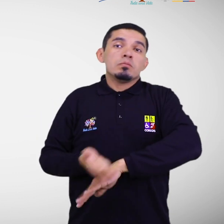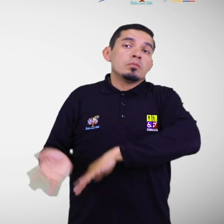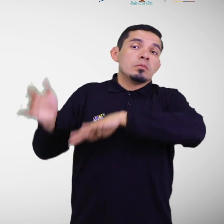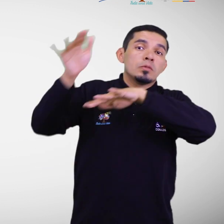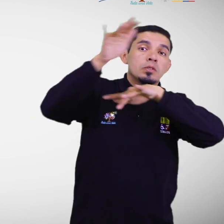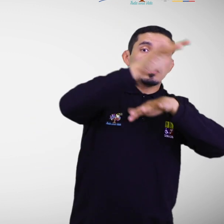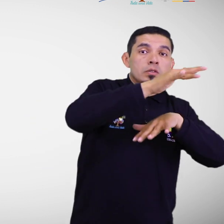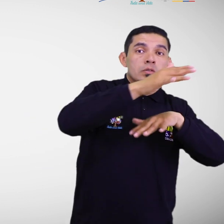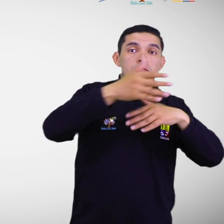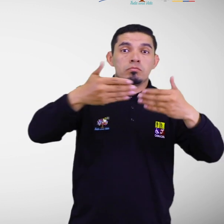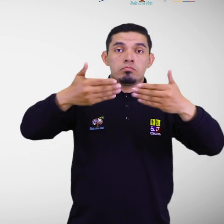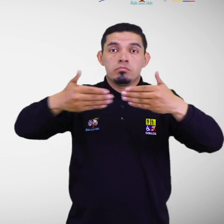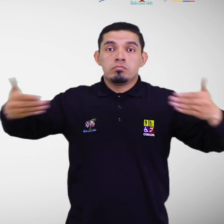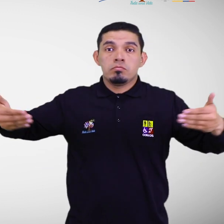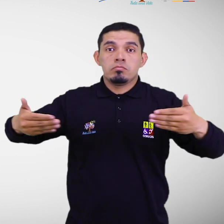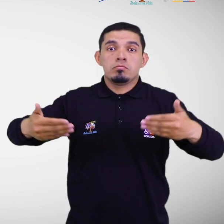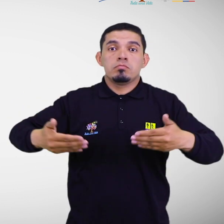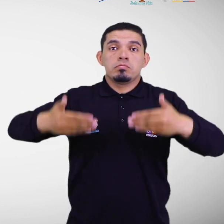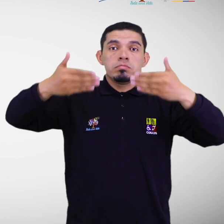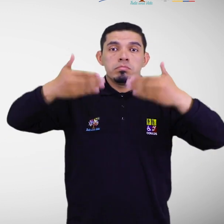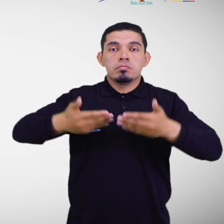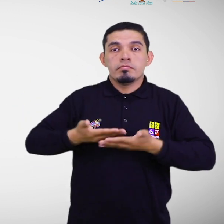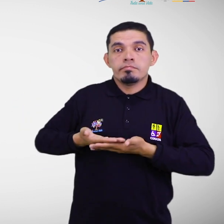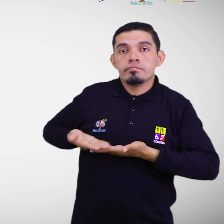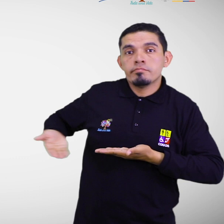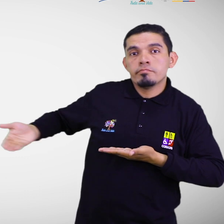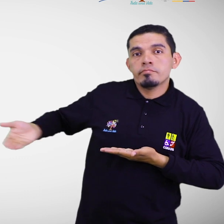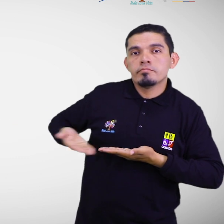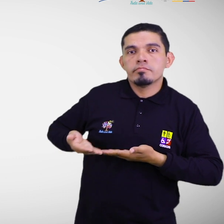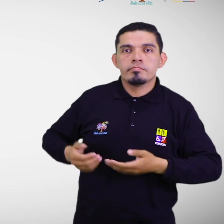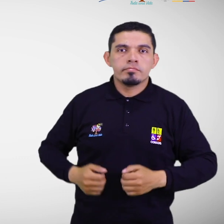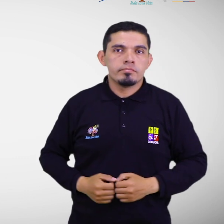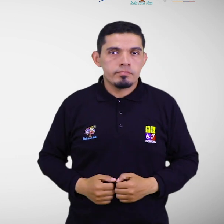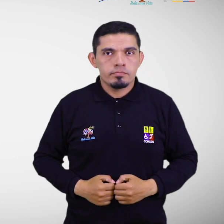control de represas a través del siguiente enlace electrónico.